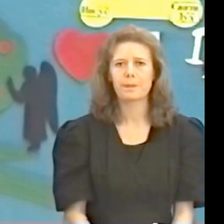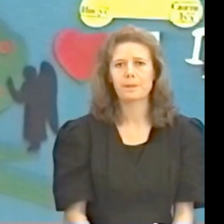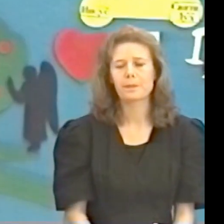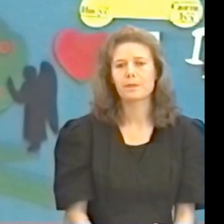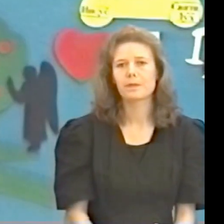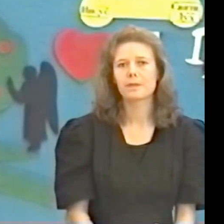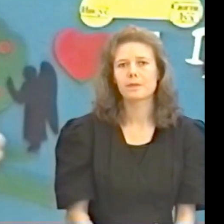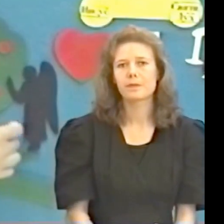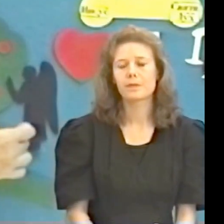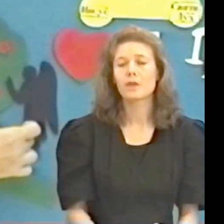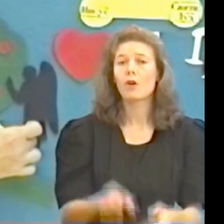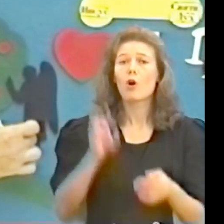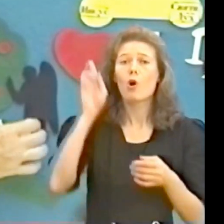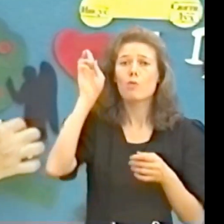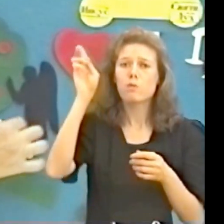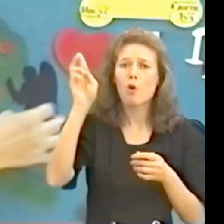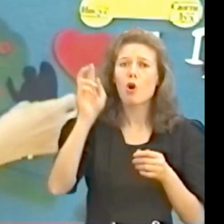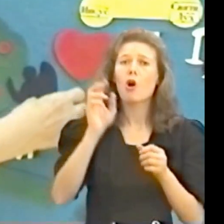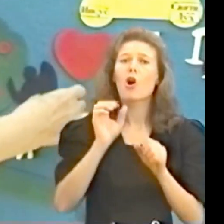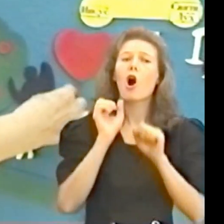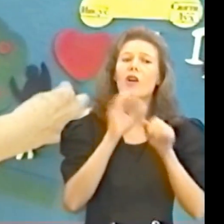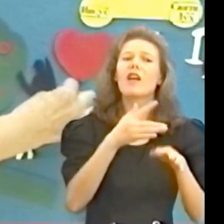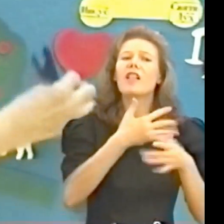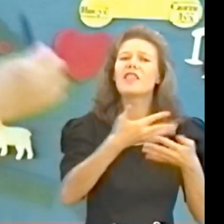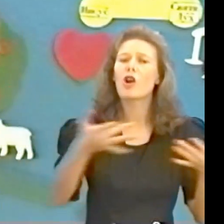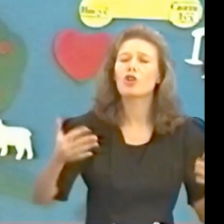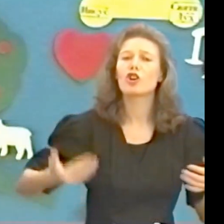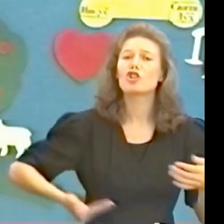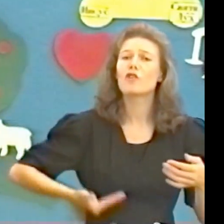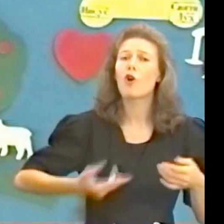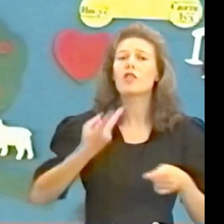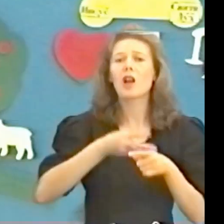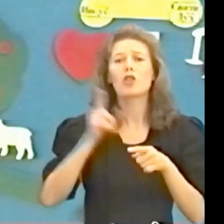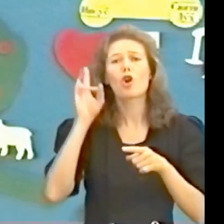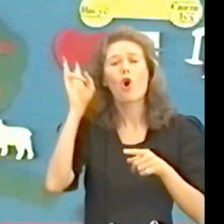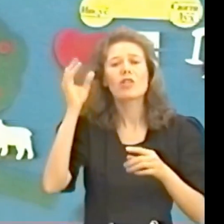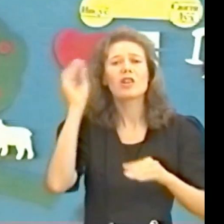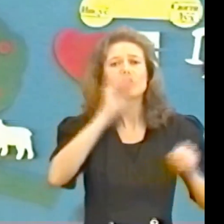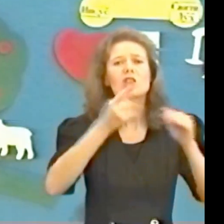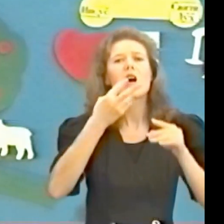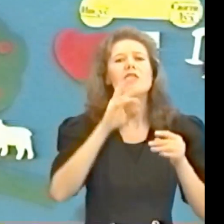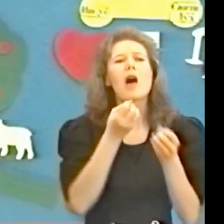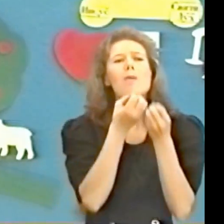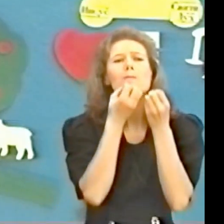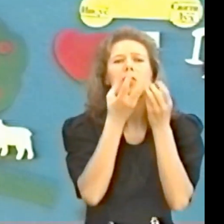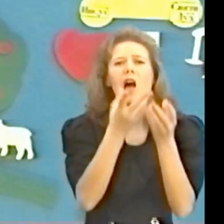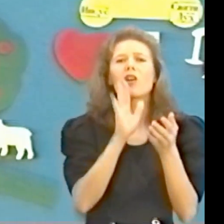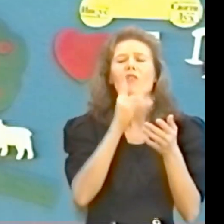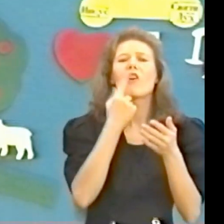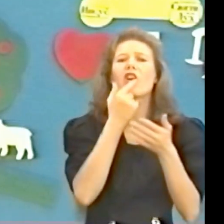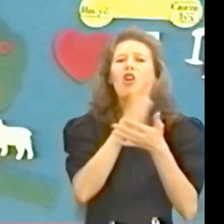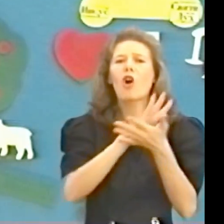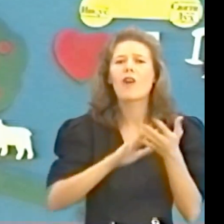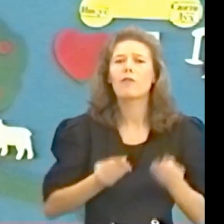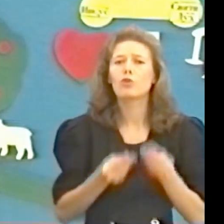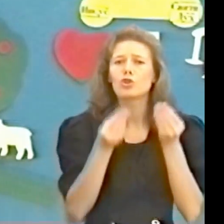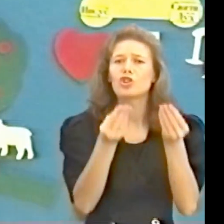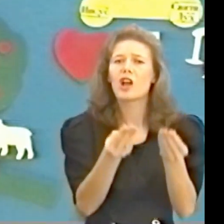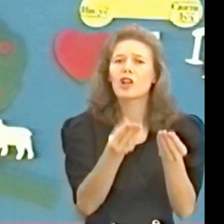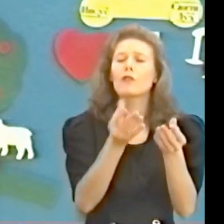бог отдал некоторых животных которых он создал им на благо в кровавую жертву за покрытие их грехов